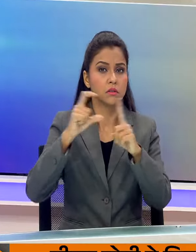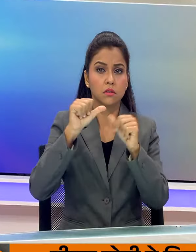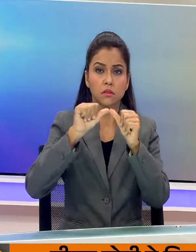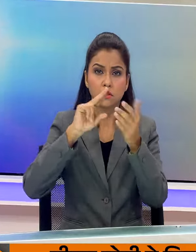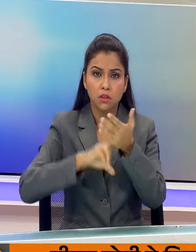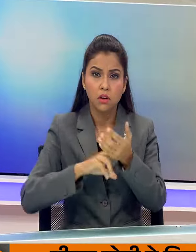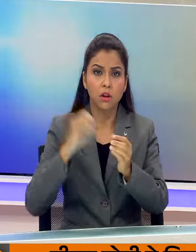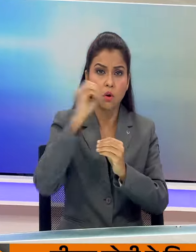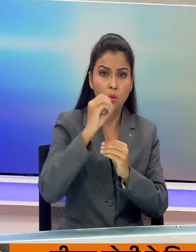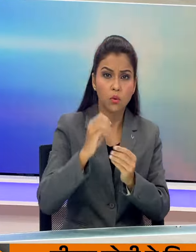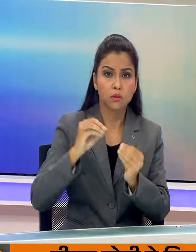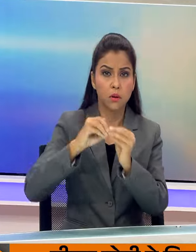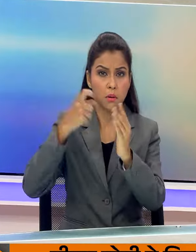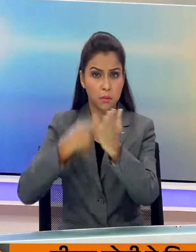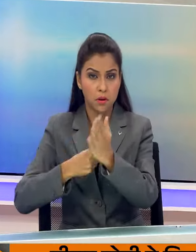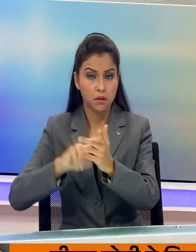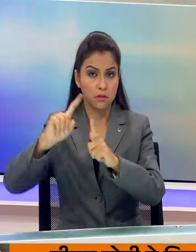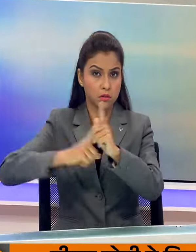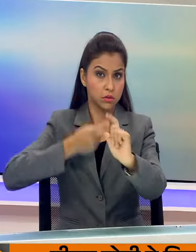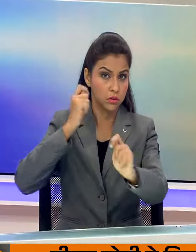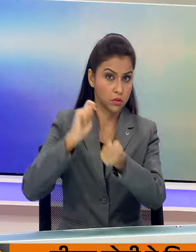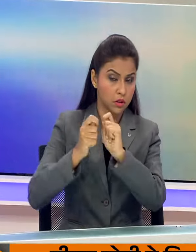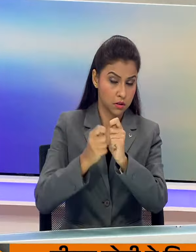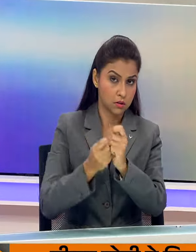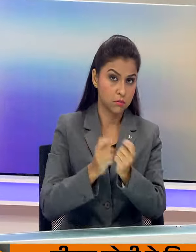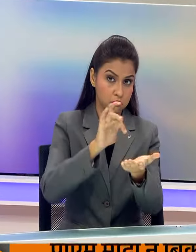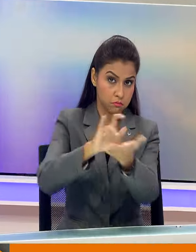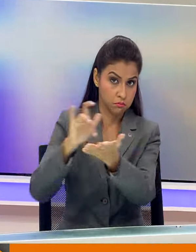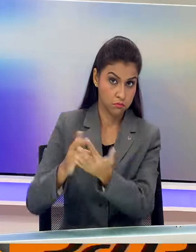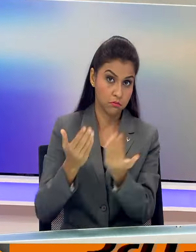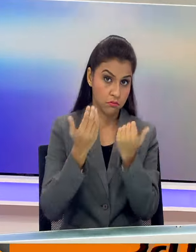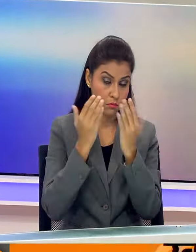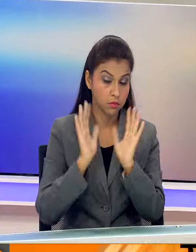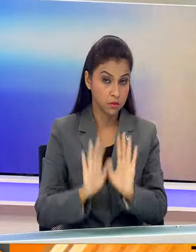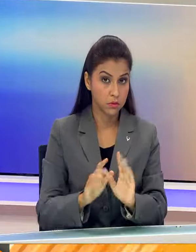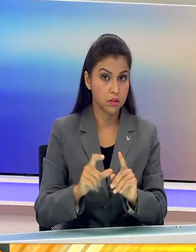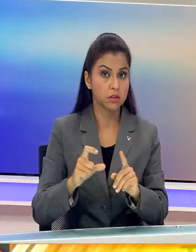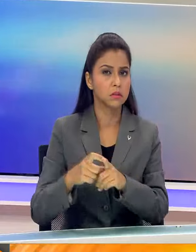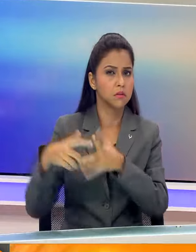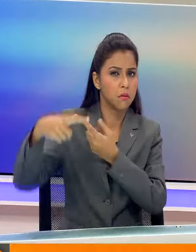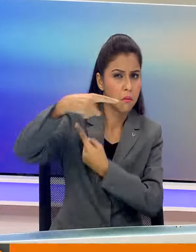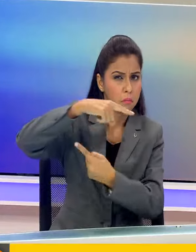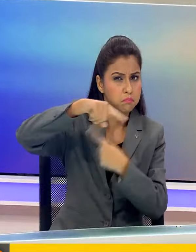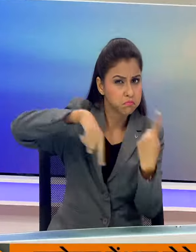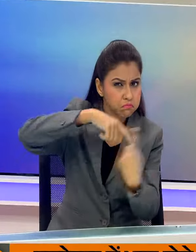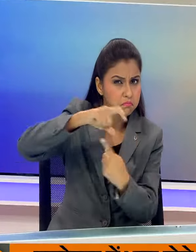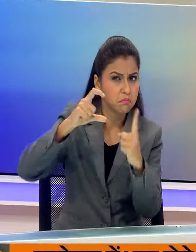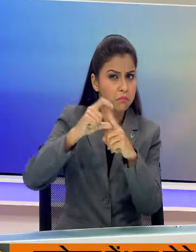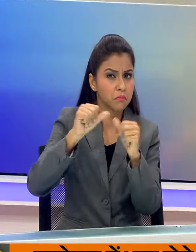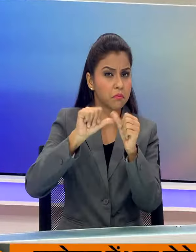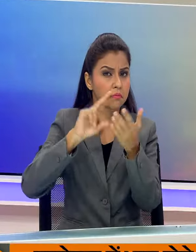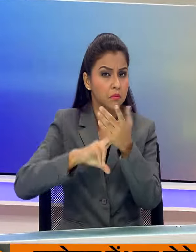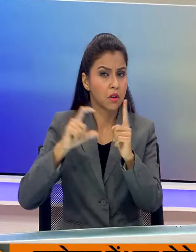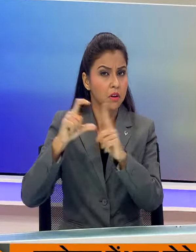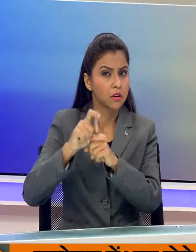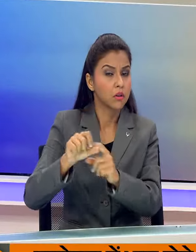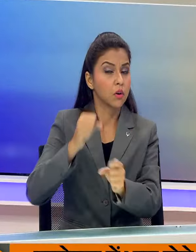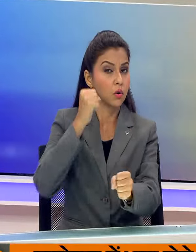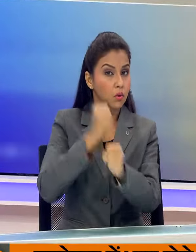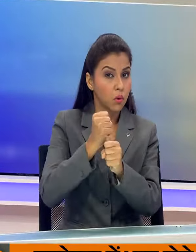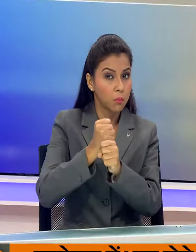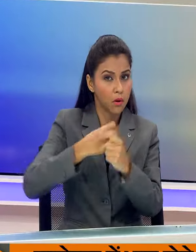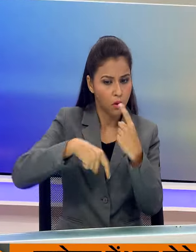ओडिशा, बिहार और जारखंट तक दिख सकता है चक्रवाती तुफान दाना से निपटने के लिए राज्य सरकारों ने